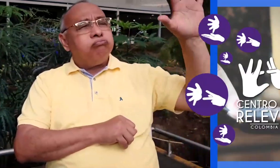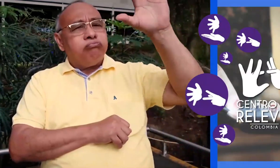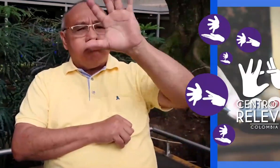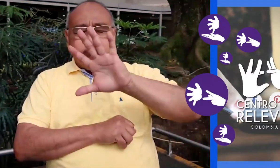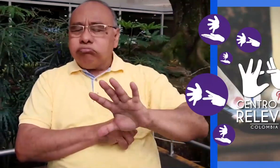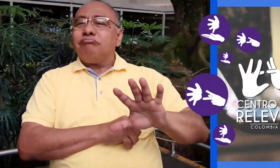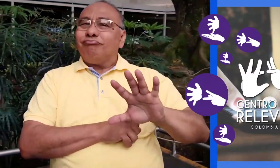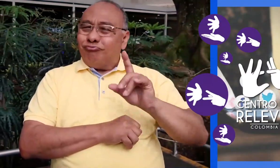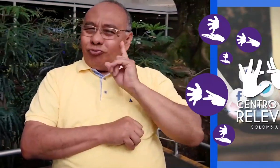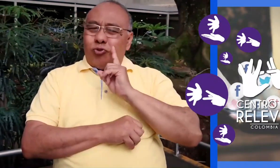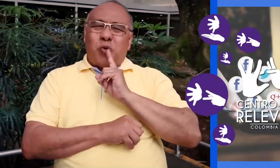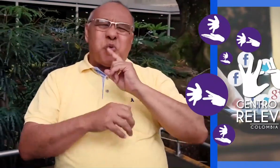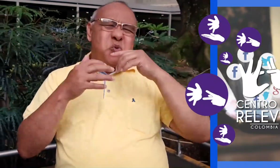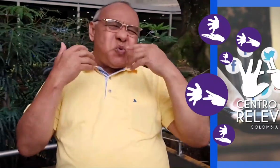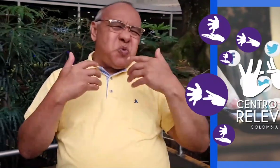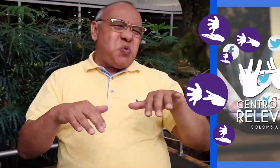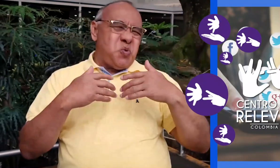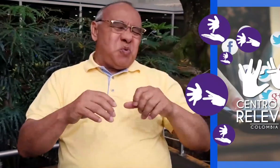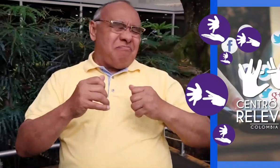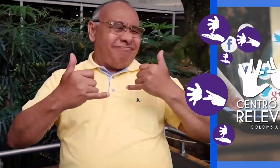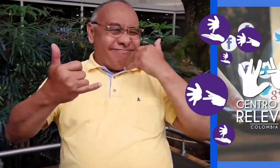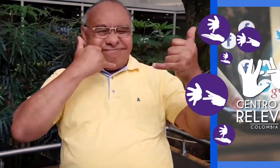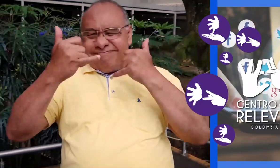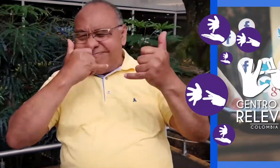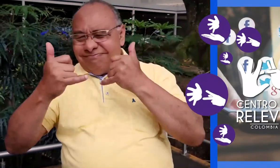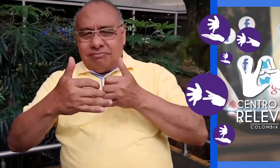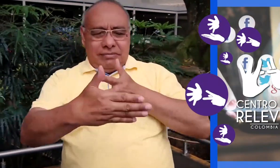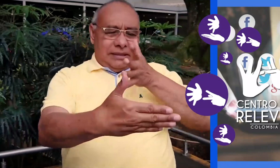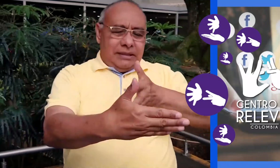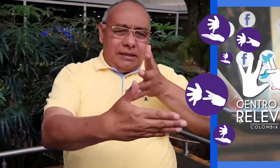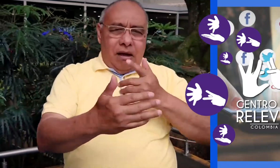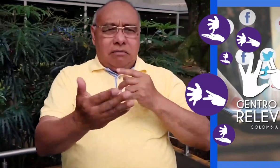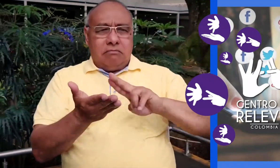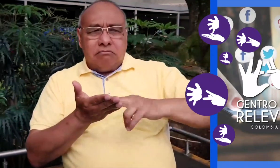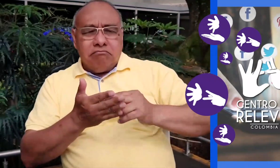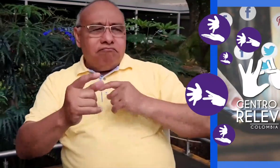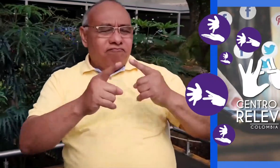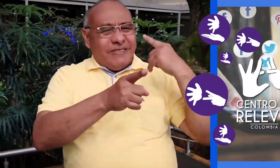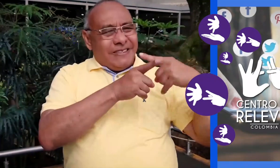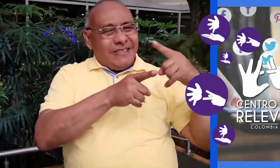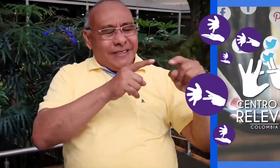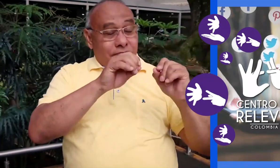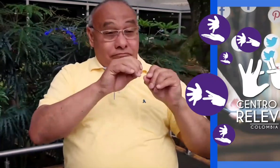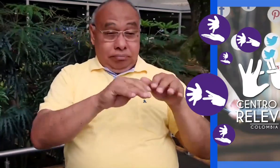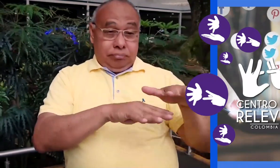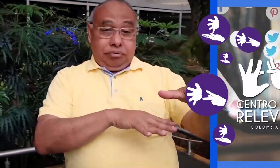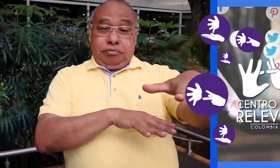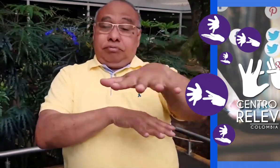Ahora, en todo el territorio nacional, las personas sordas usan el centro de relevo en sus campañas, cielo y relevo de llamadas